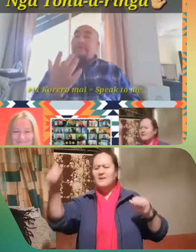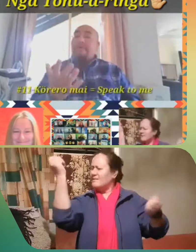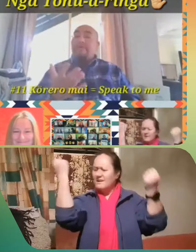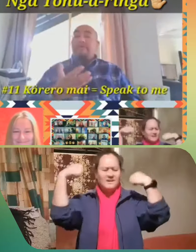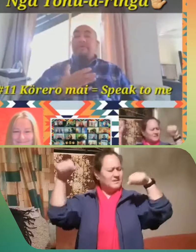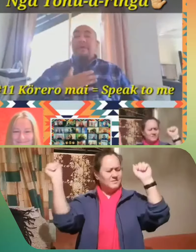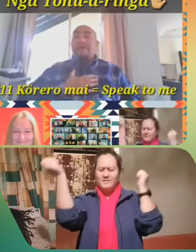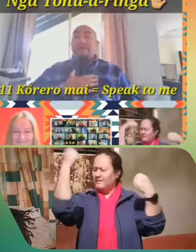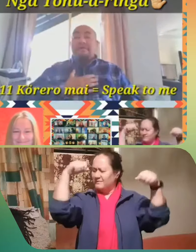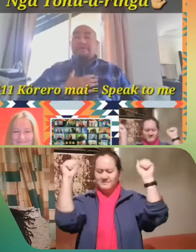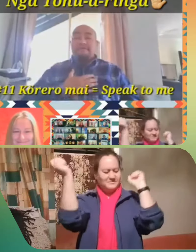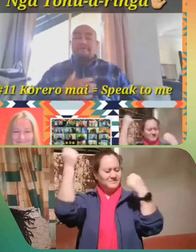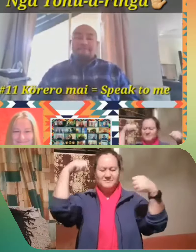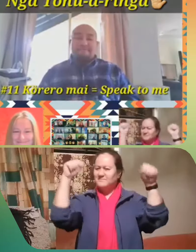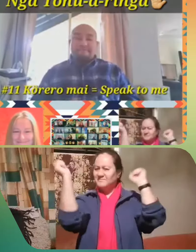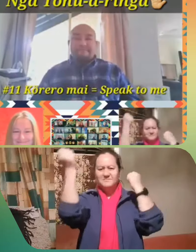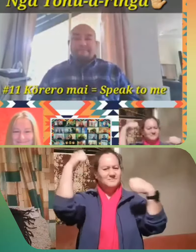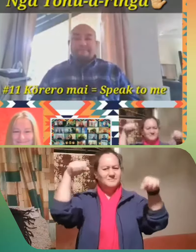Rangirua.